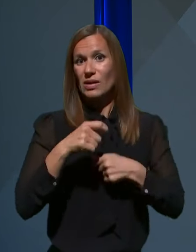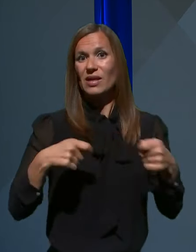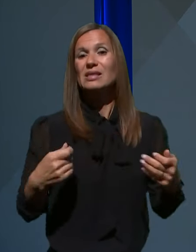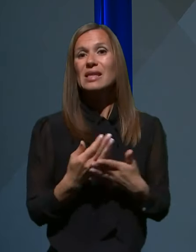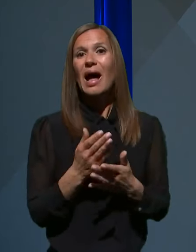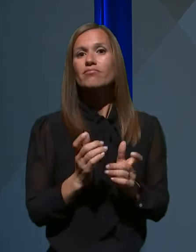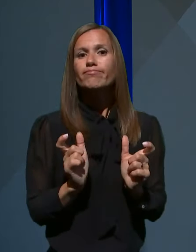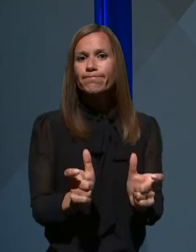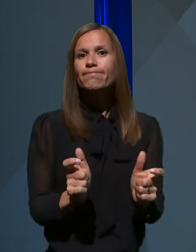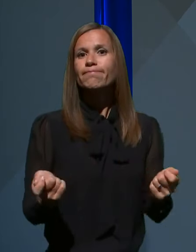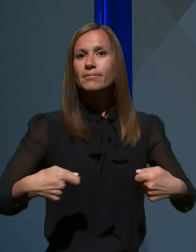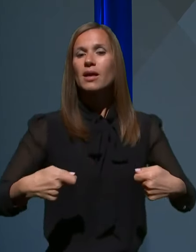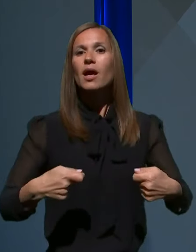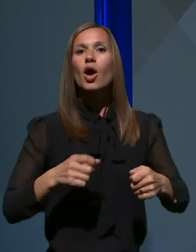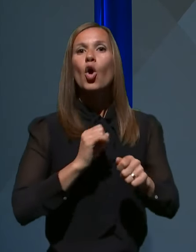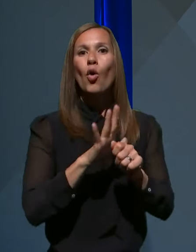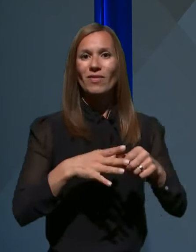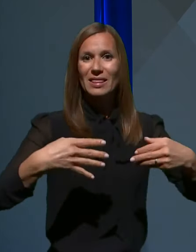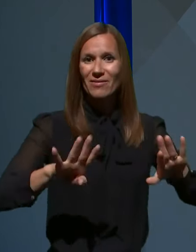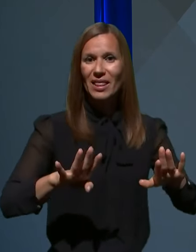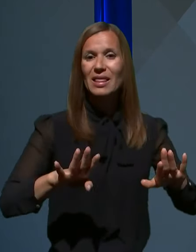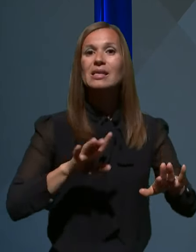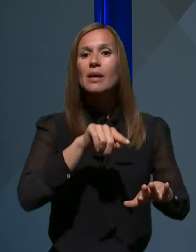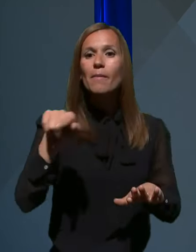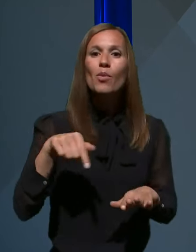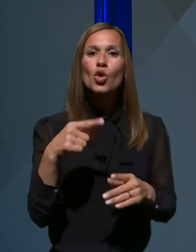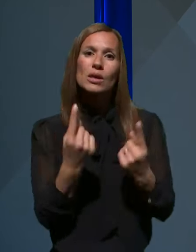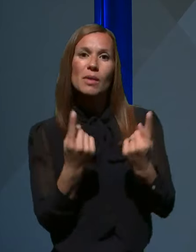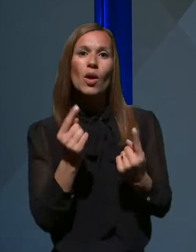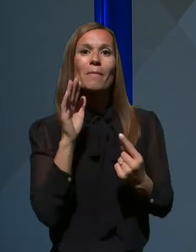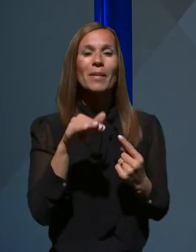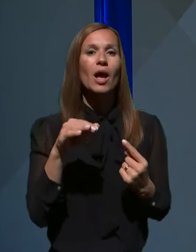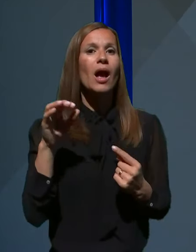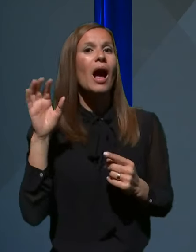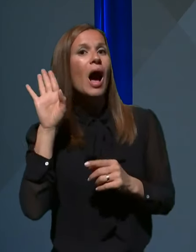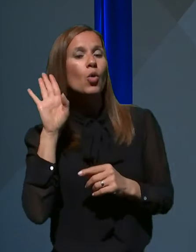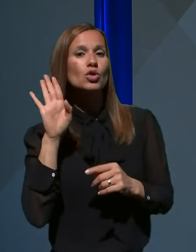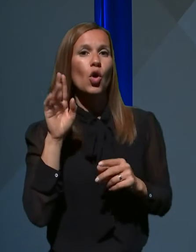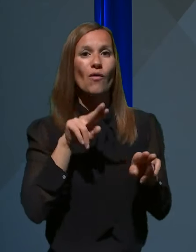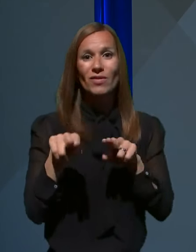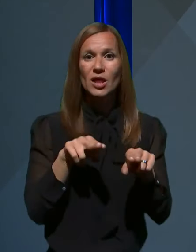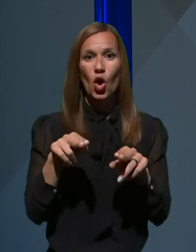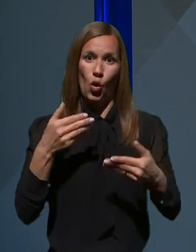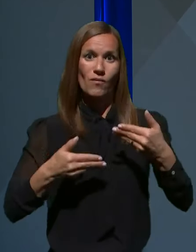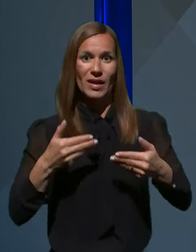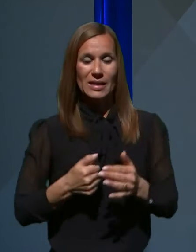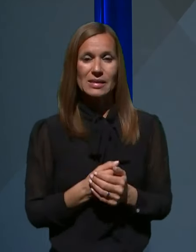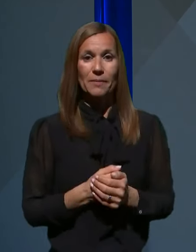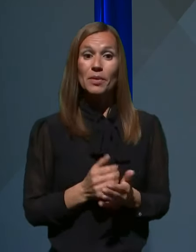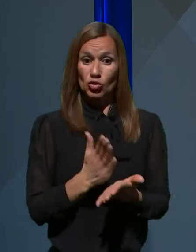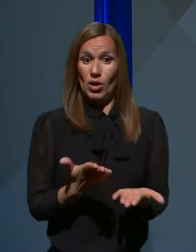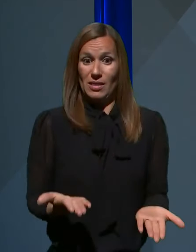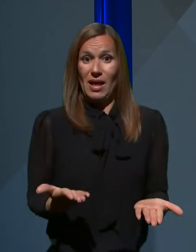-19 razpravljali prek audio-videokonference. Že danes pa se bodo prek